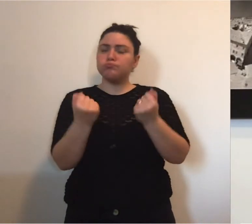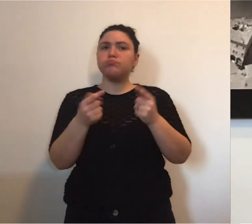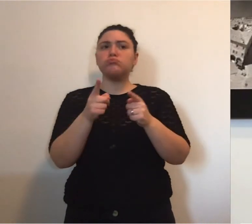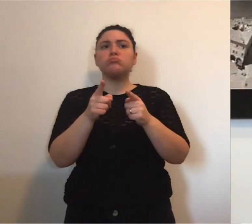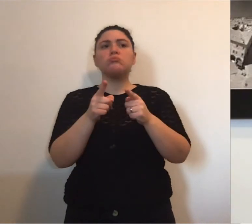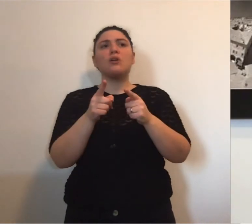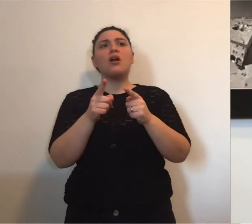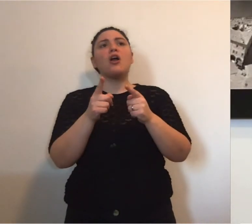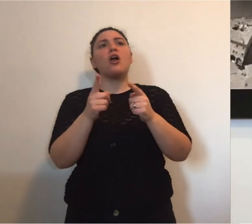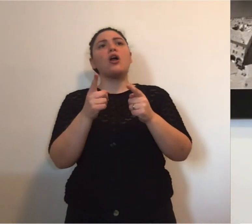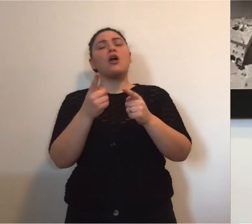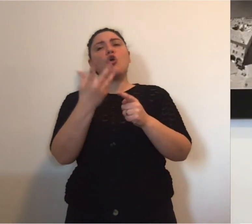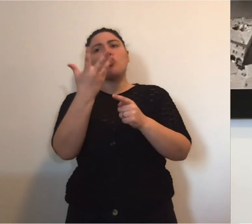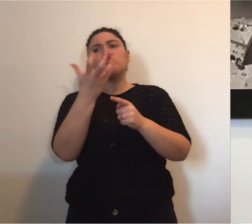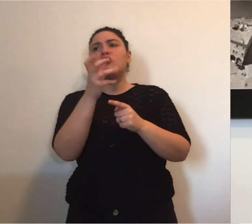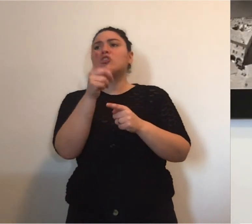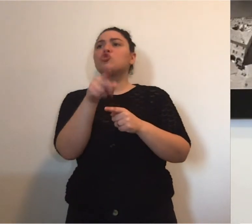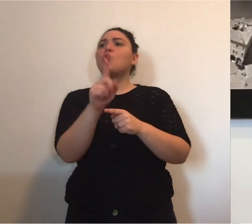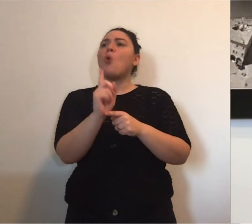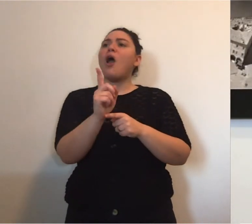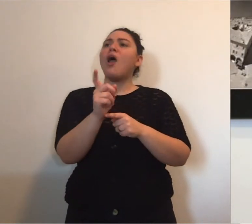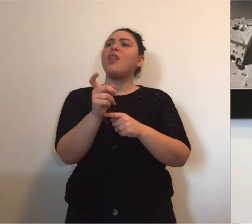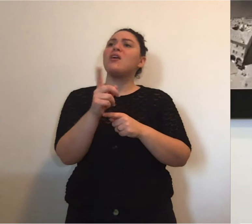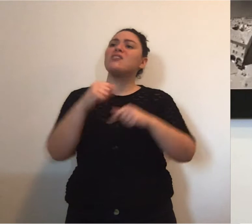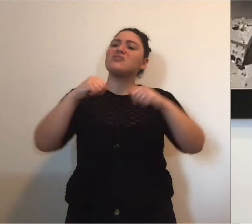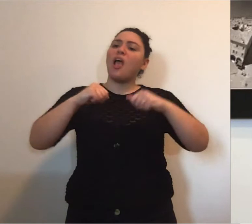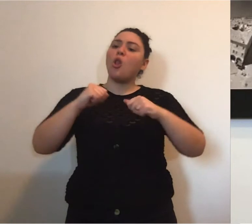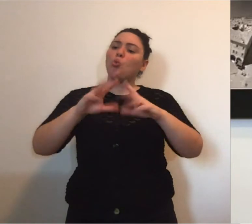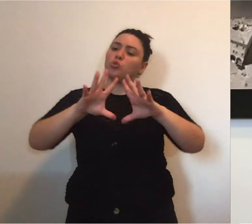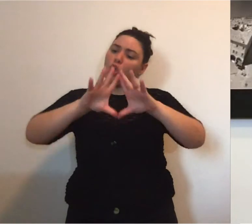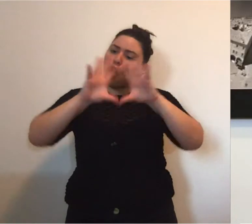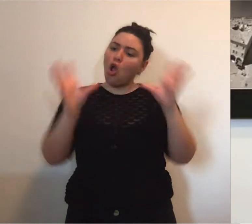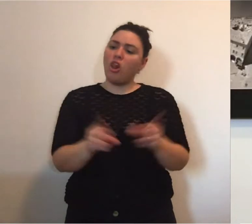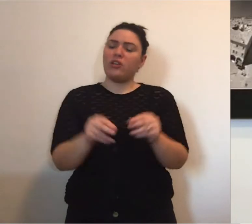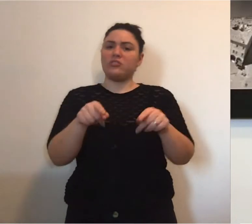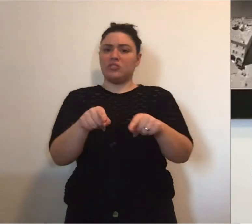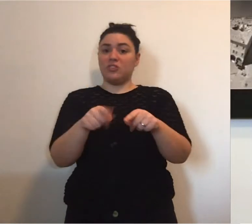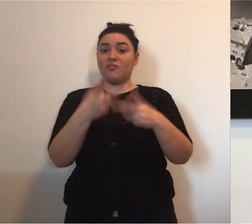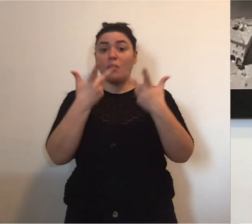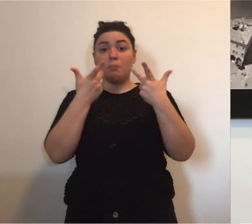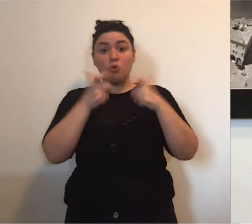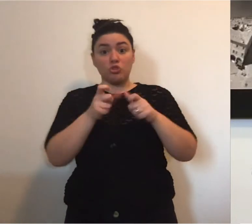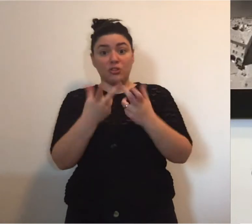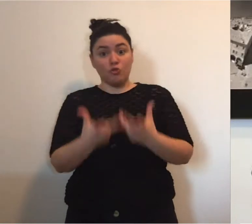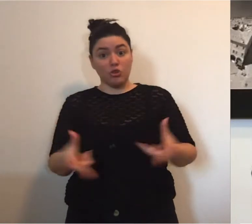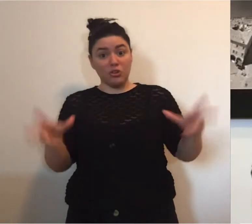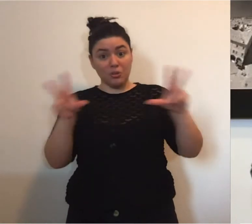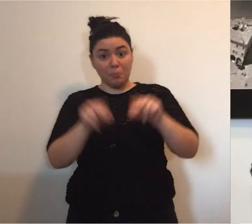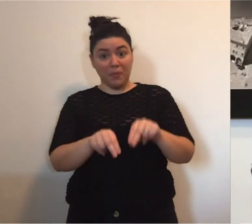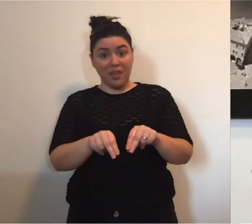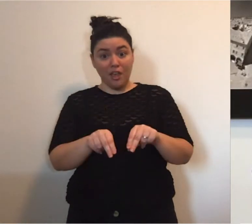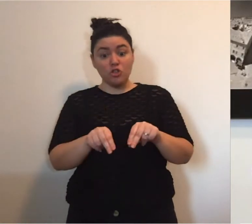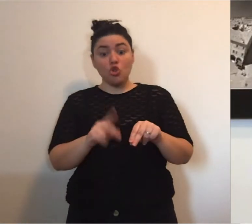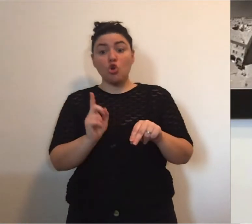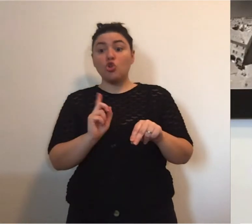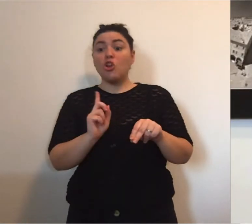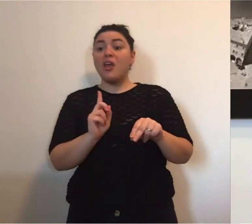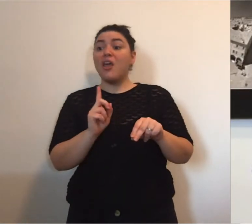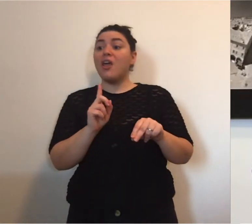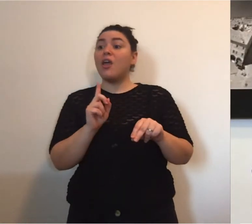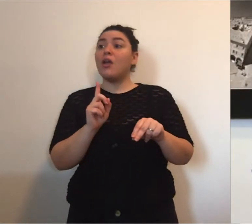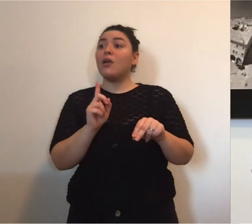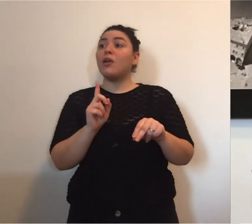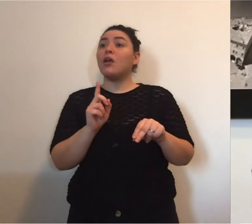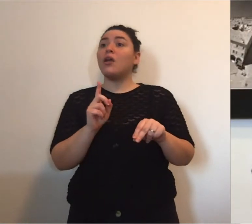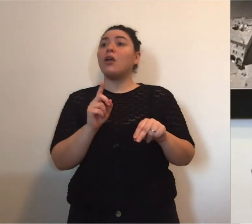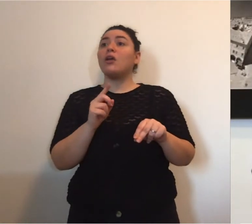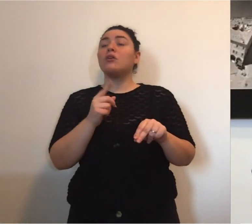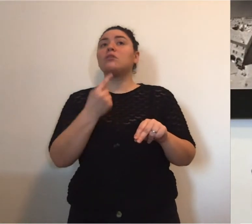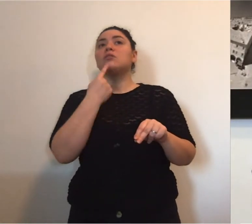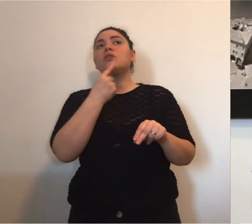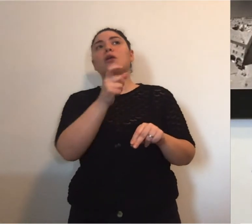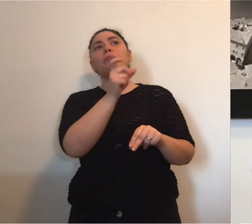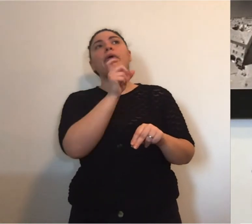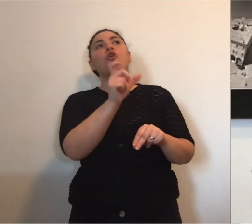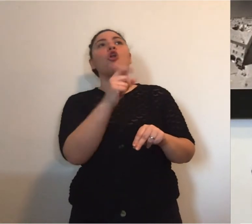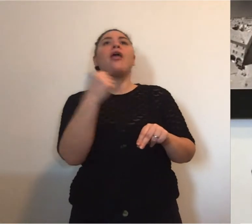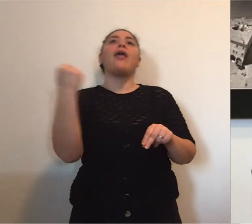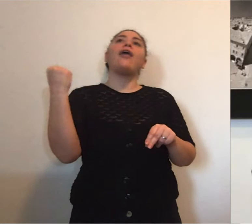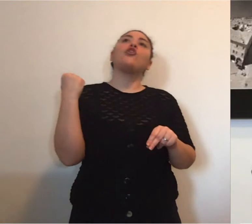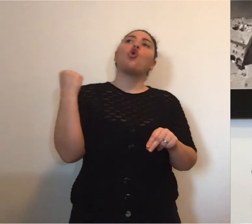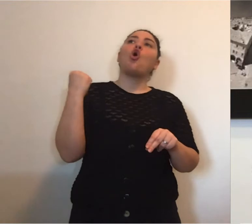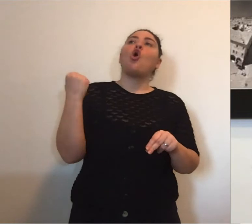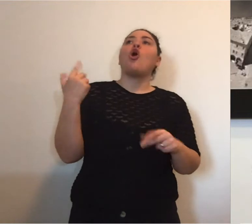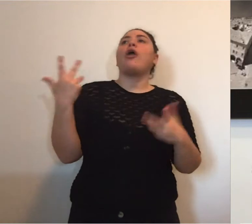nella gestione di questa crisi, ma anche nel riuscire a promuovere un concetto di salute collettiva, perché, lo